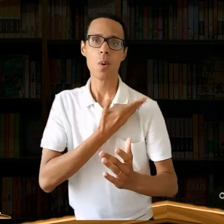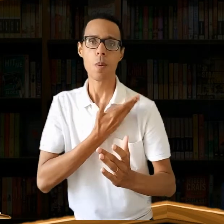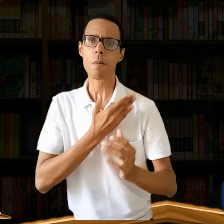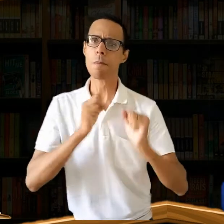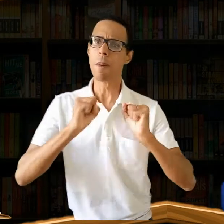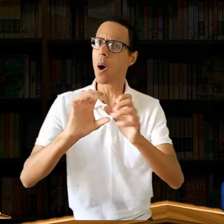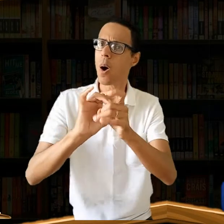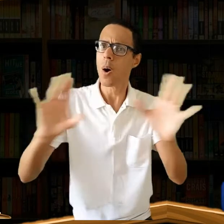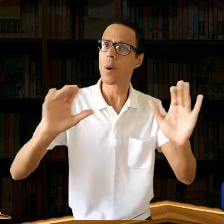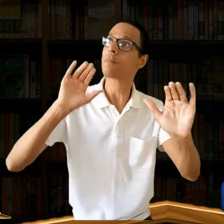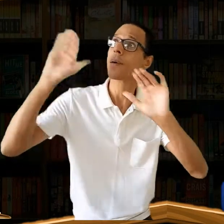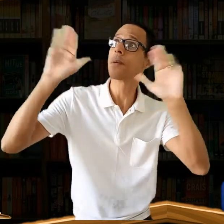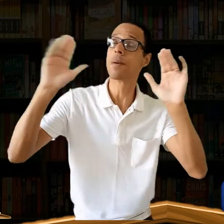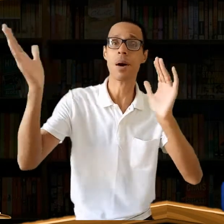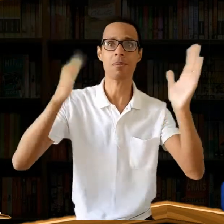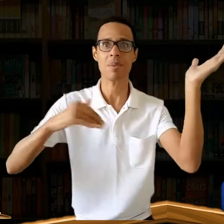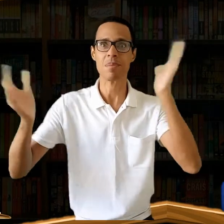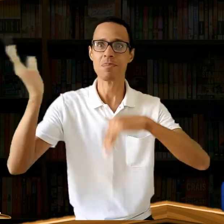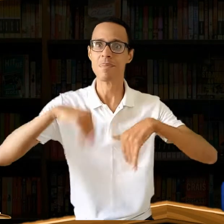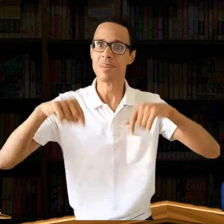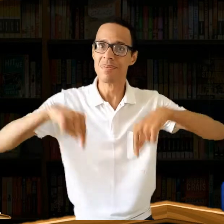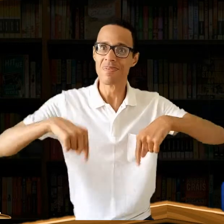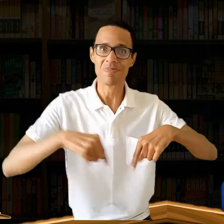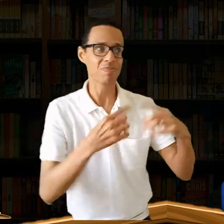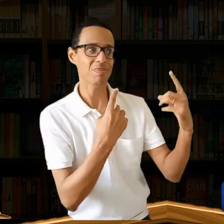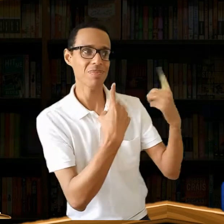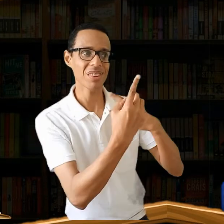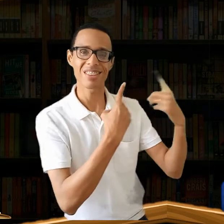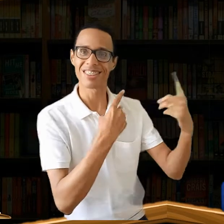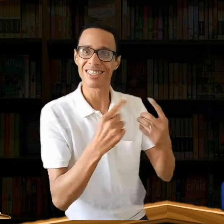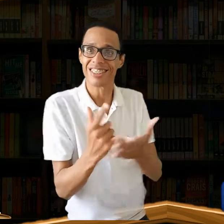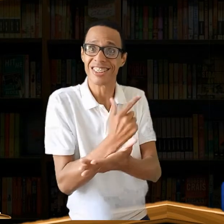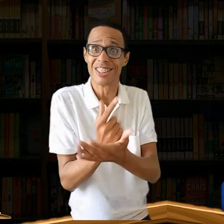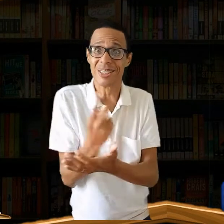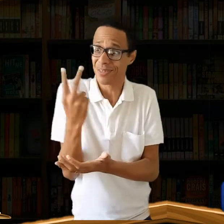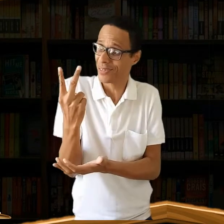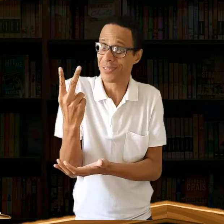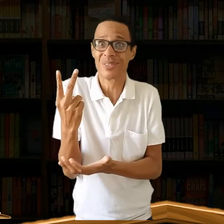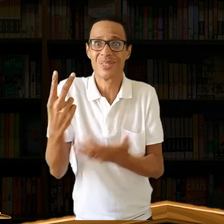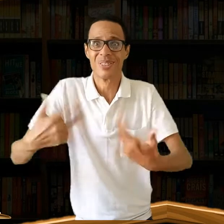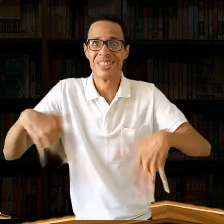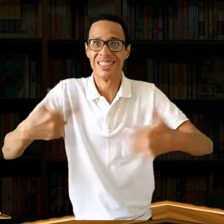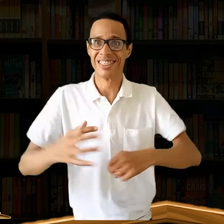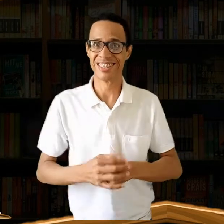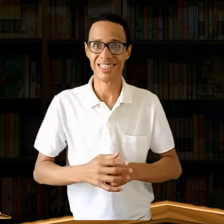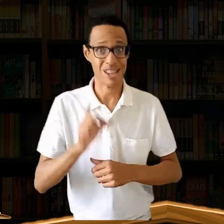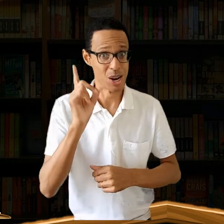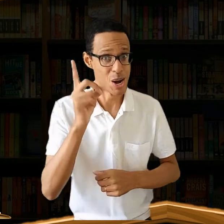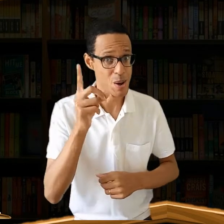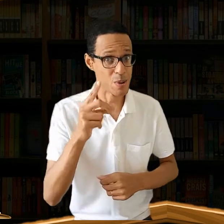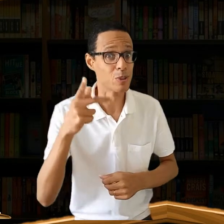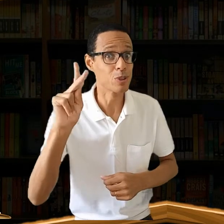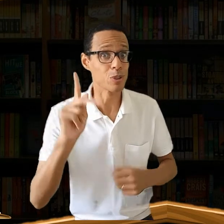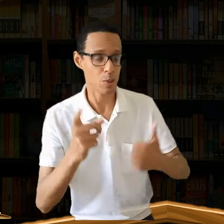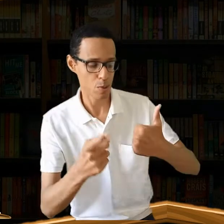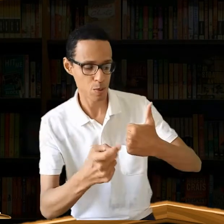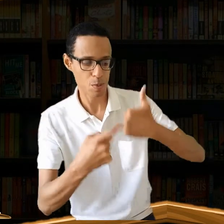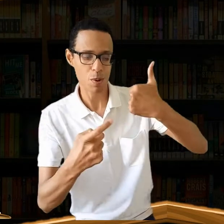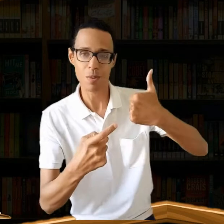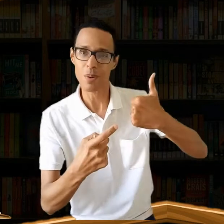e convide também os seus contatos para este dia de novidades. Lembre-se de já deixar o seu like